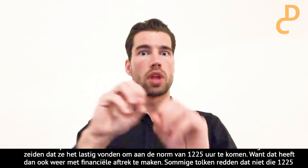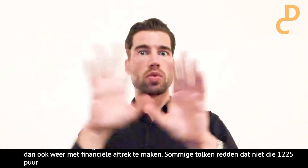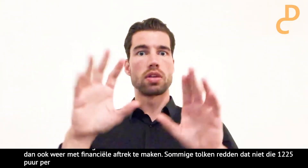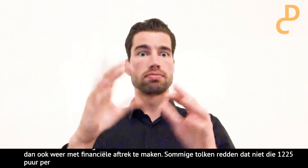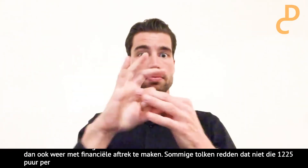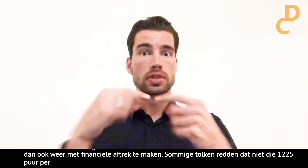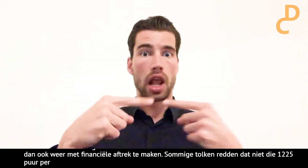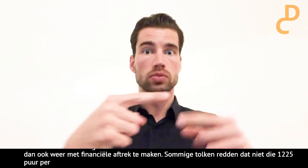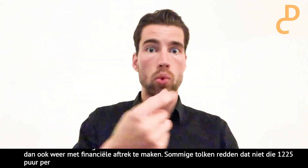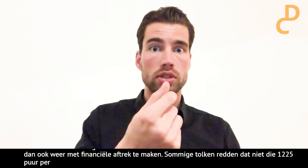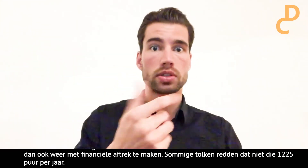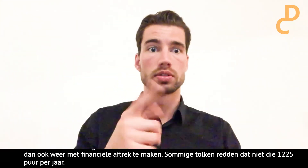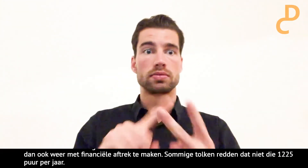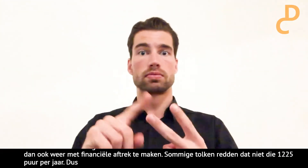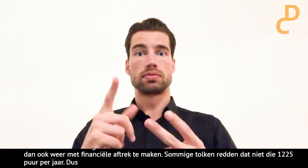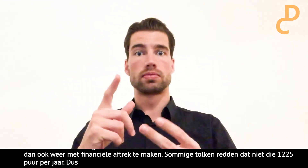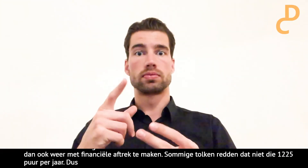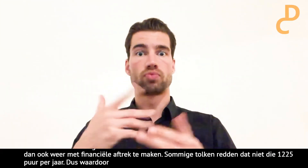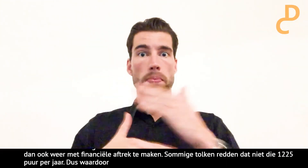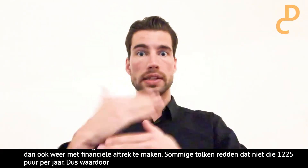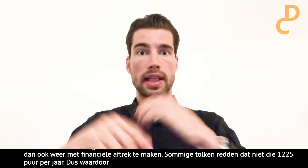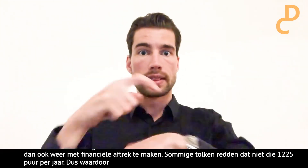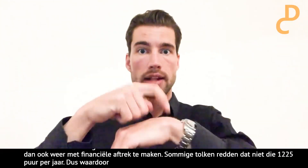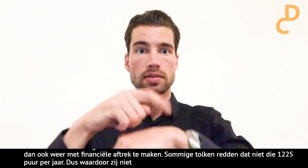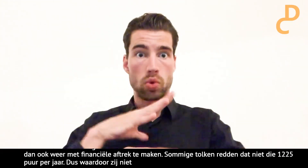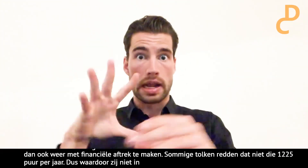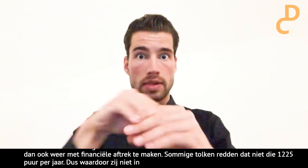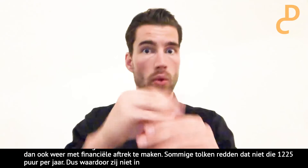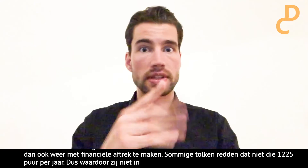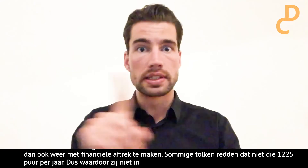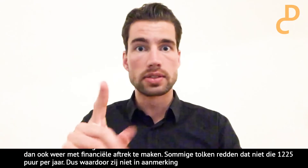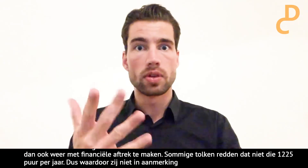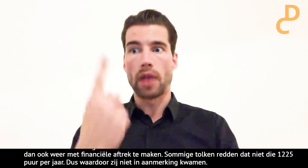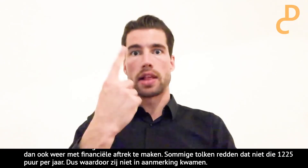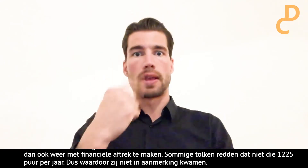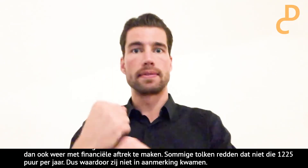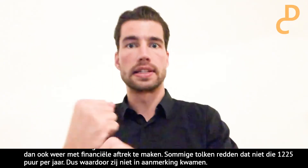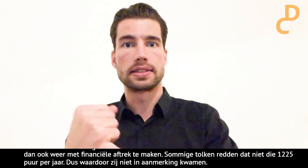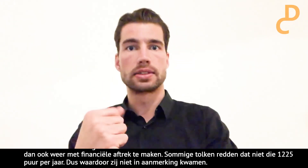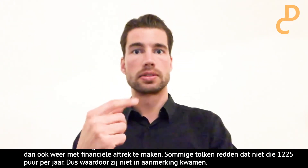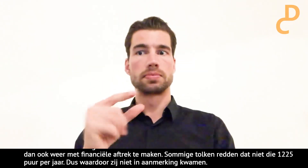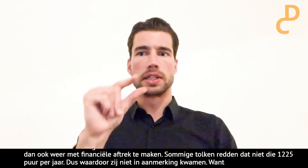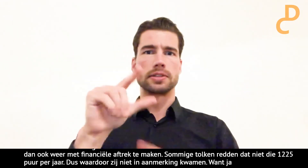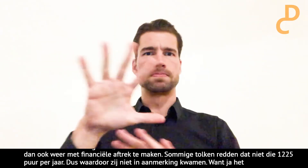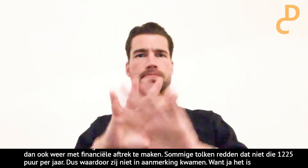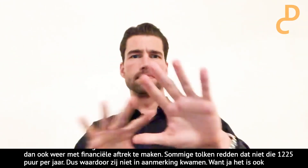Dus waardoor zij niet in aanmerking kwamen. Want ja, het is ook wel lastig met zo'n bijzonder beroep. Die reistijd,